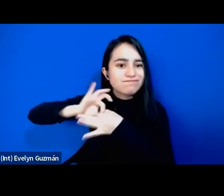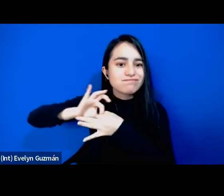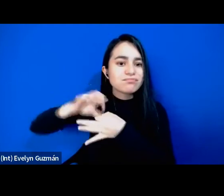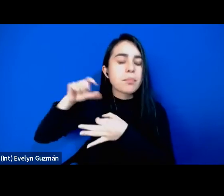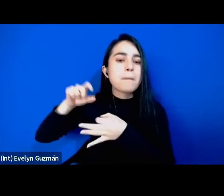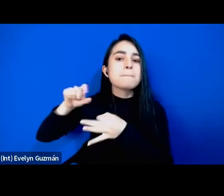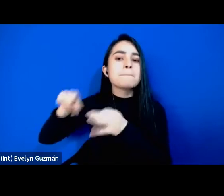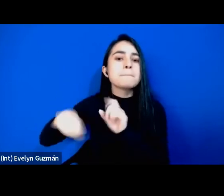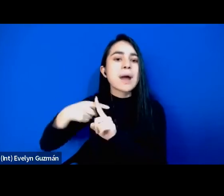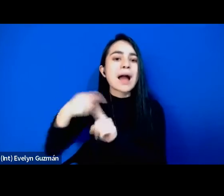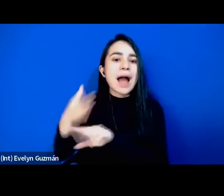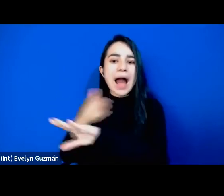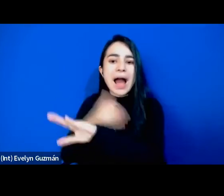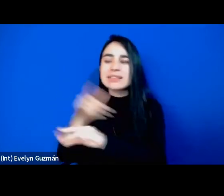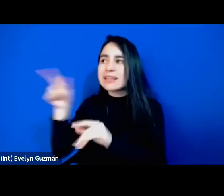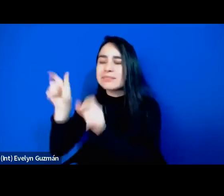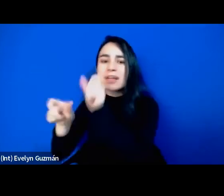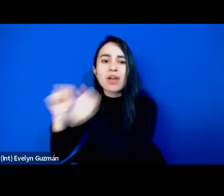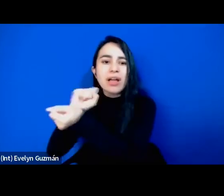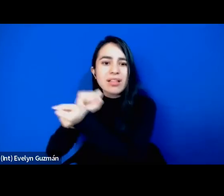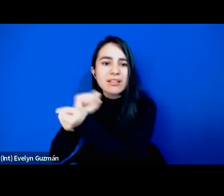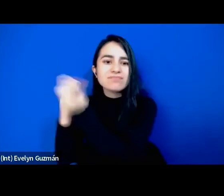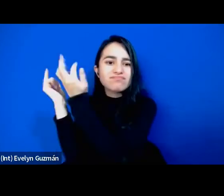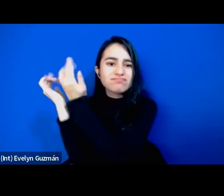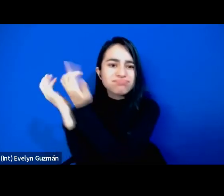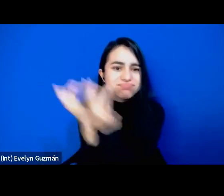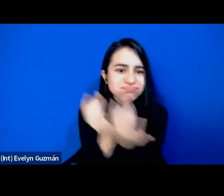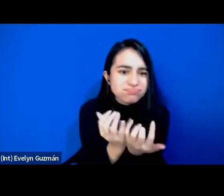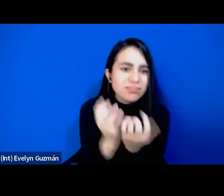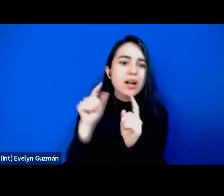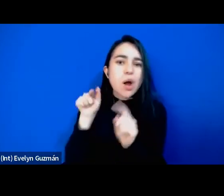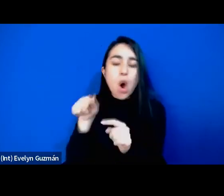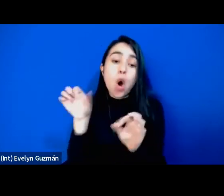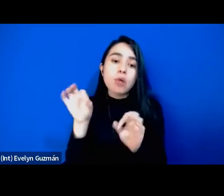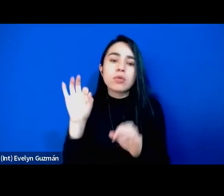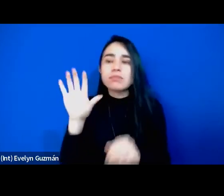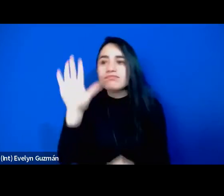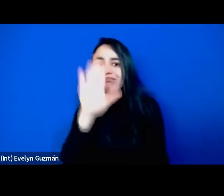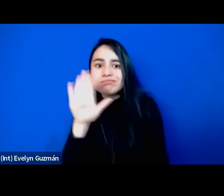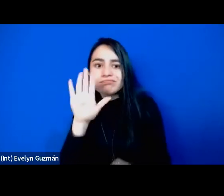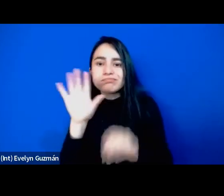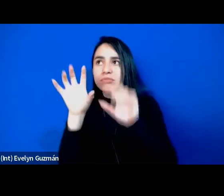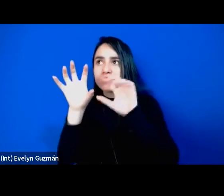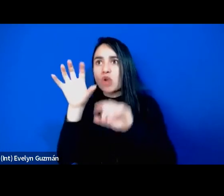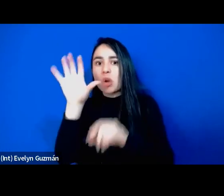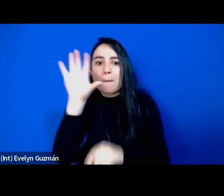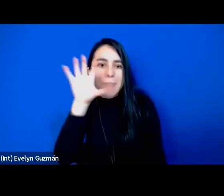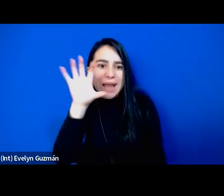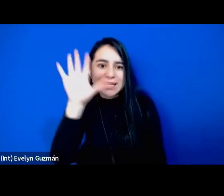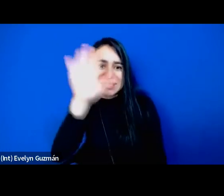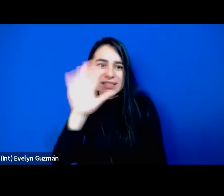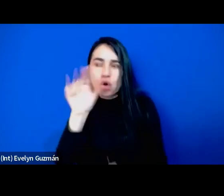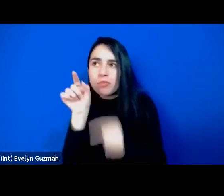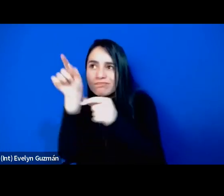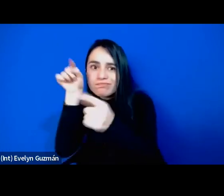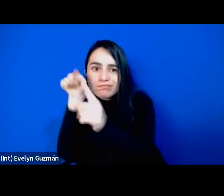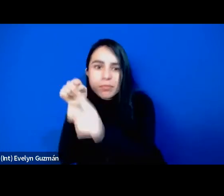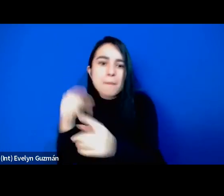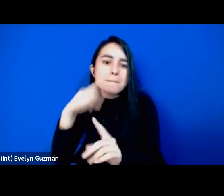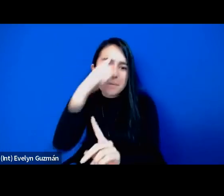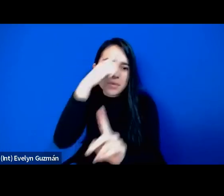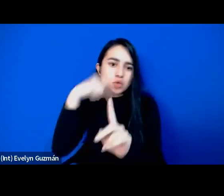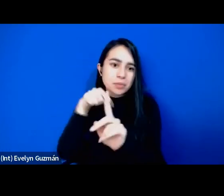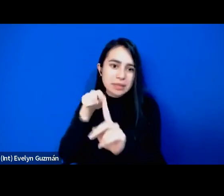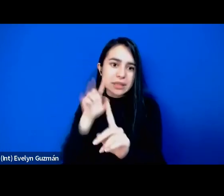con la diáspora y el racismo que se viven de manera local regional y subjetiva y un tercer supuesto que